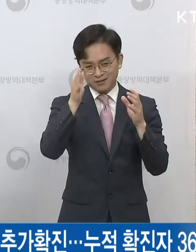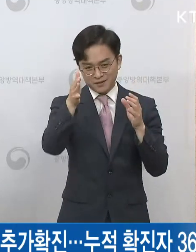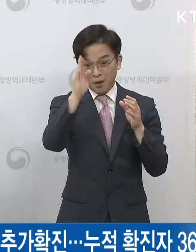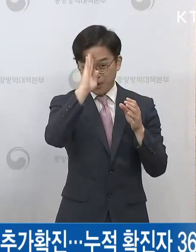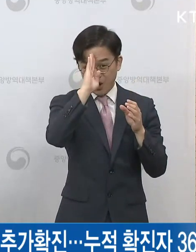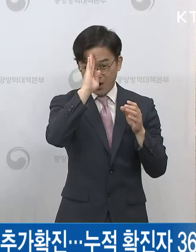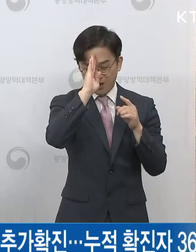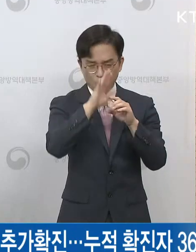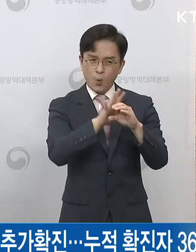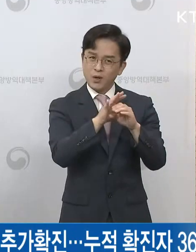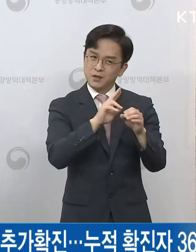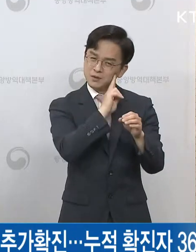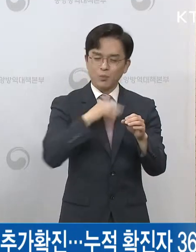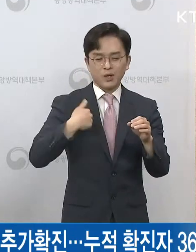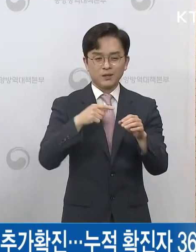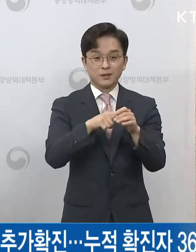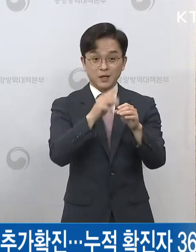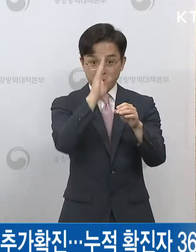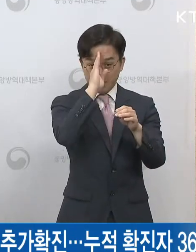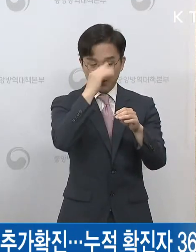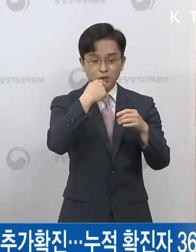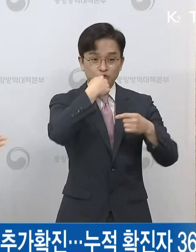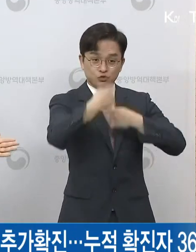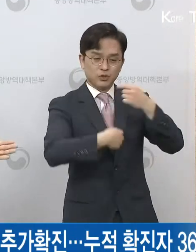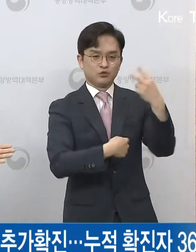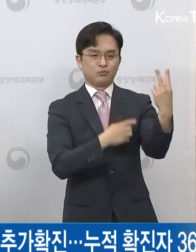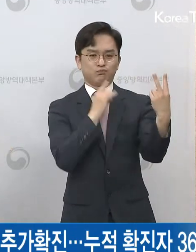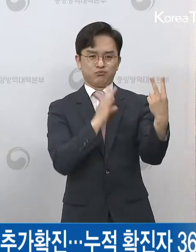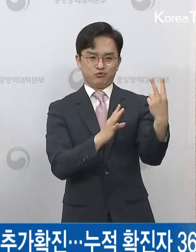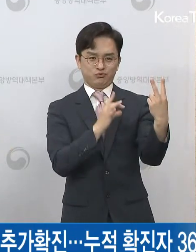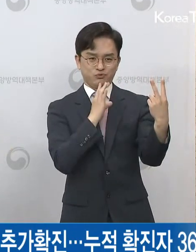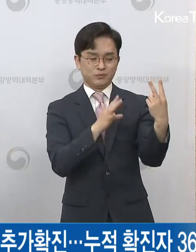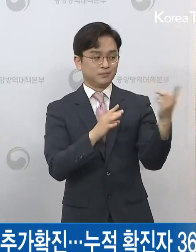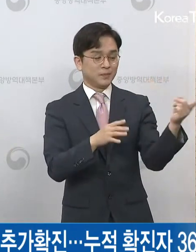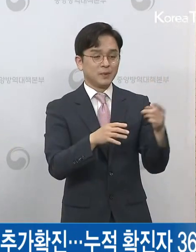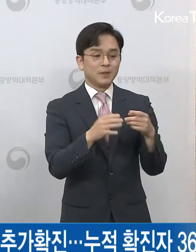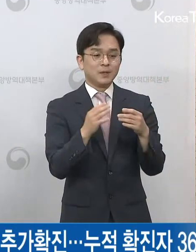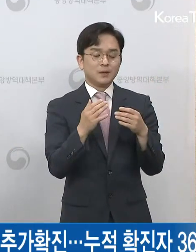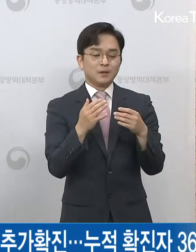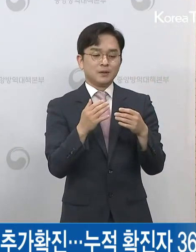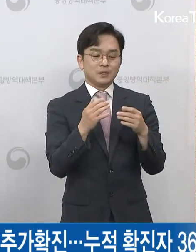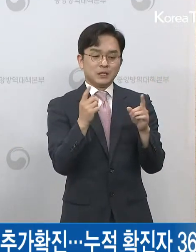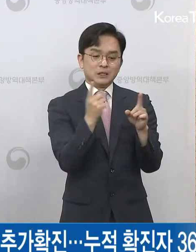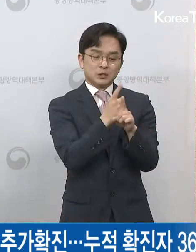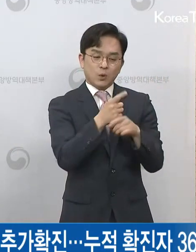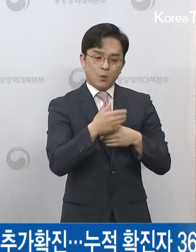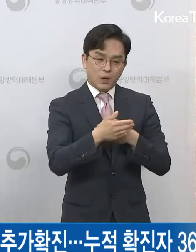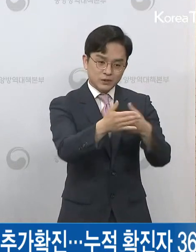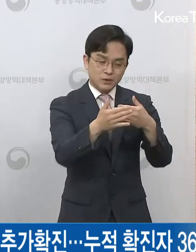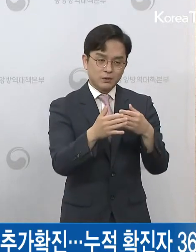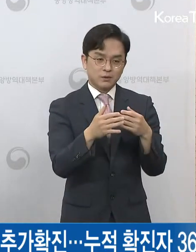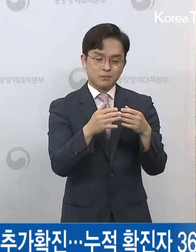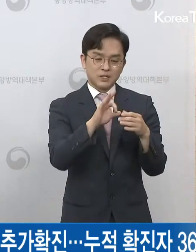한꺼번에 신고해 주신 그런 부분이 있습니다. 세부적인 임상 증상과 치료 경과에 대해서는 저희